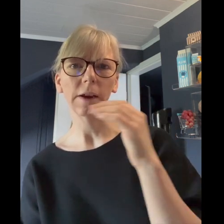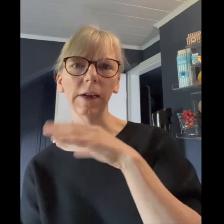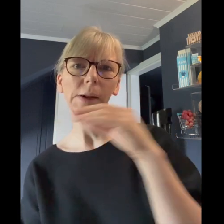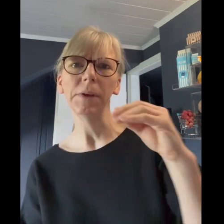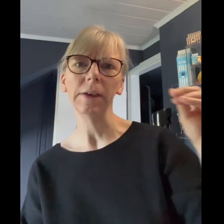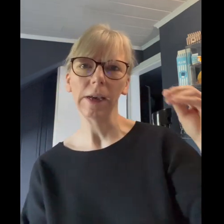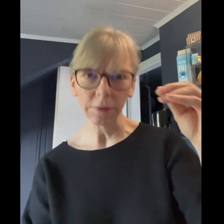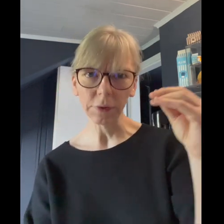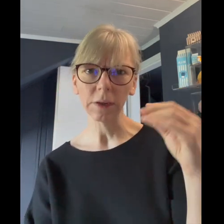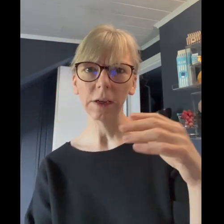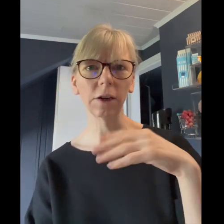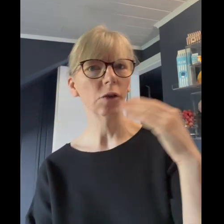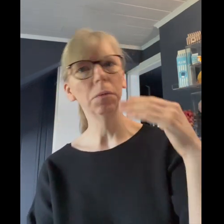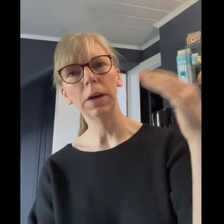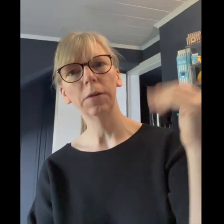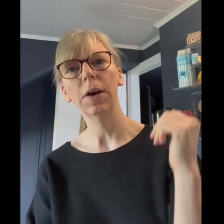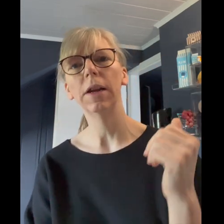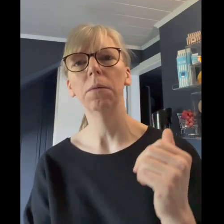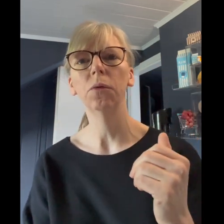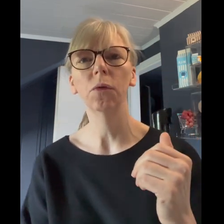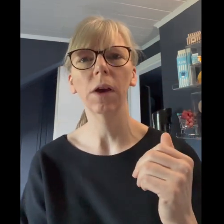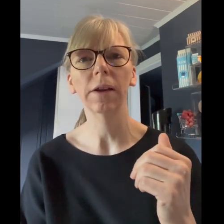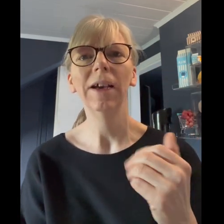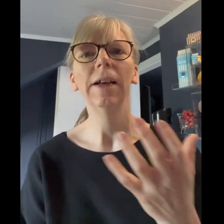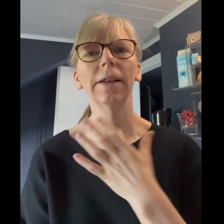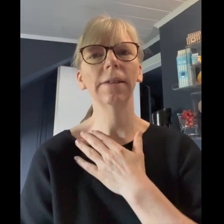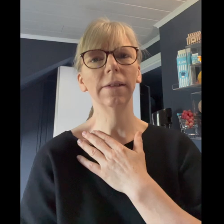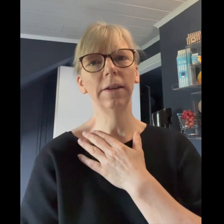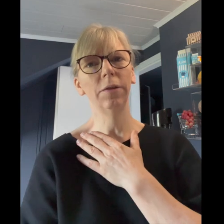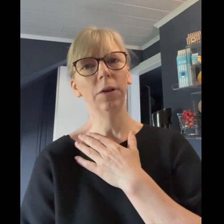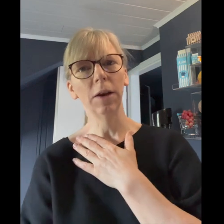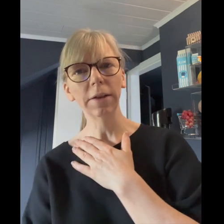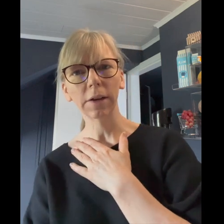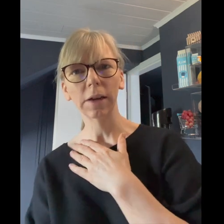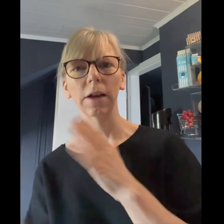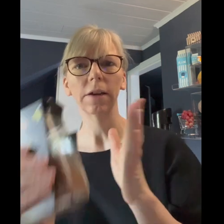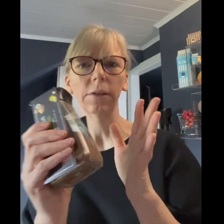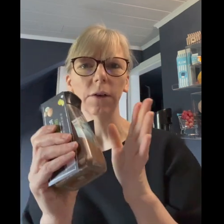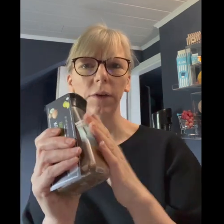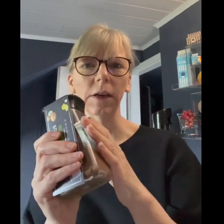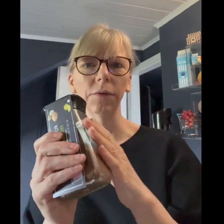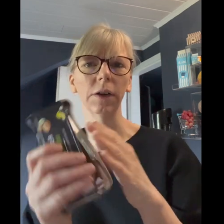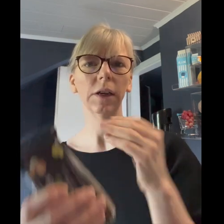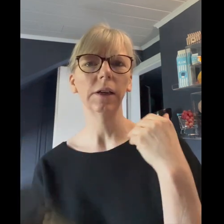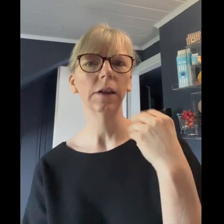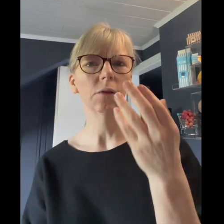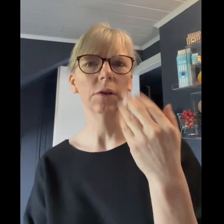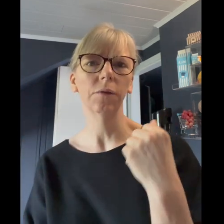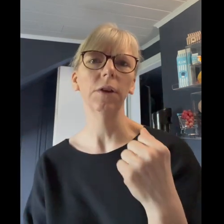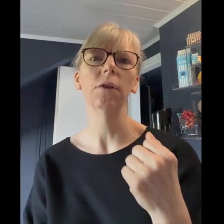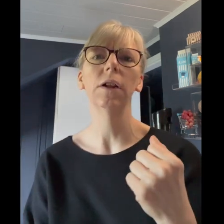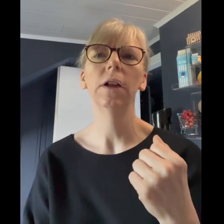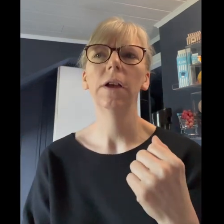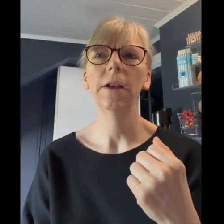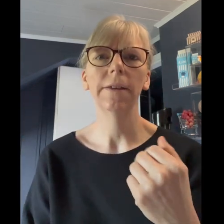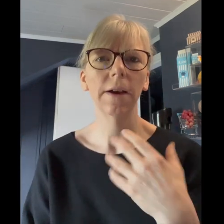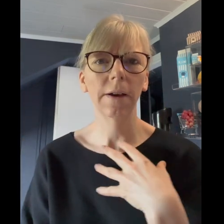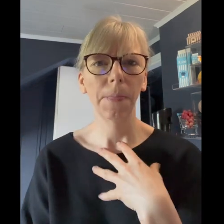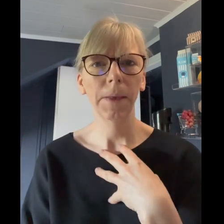regelmäßige kaffee trinker nicht unbedingt verändern blutdruck hat dass das individuell sein kann dass er auf den kaffee reagiert und eventuell da eine